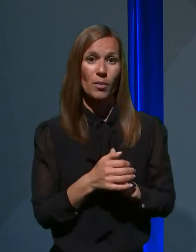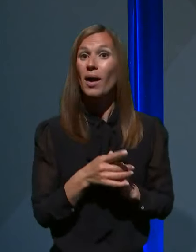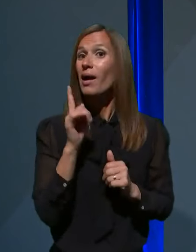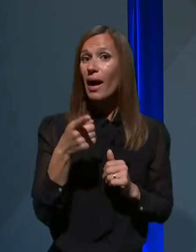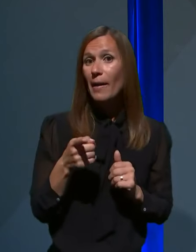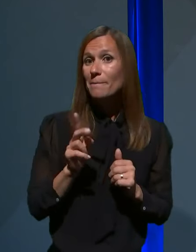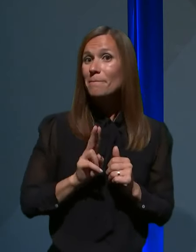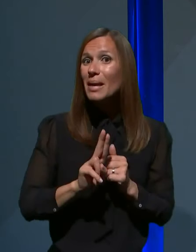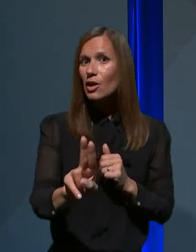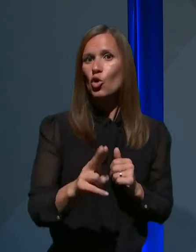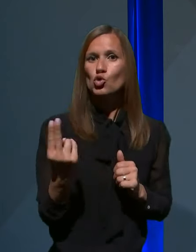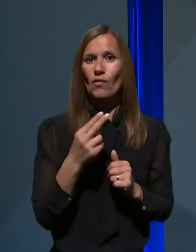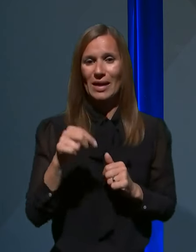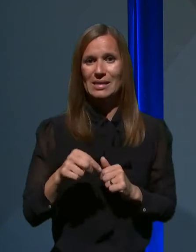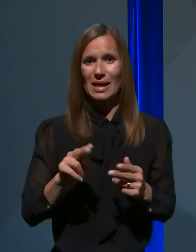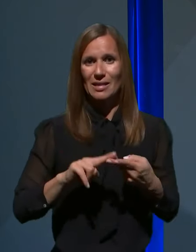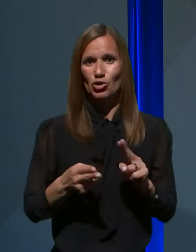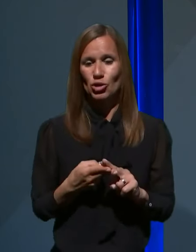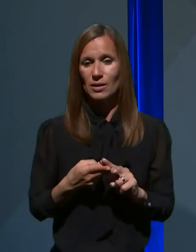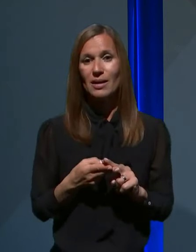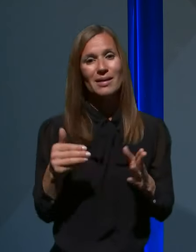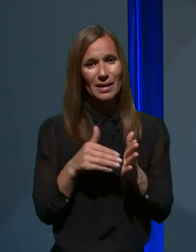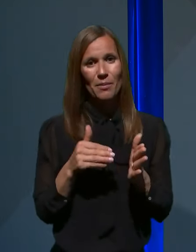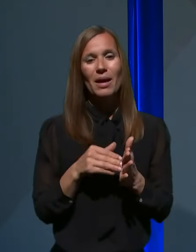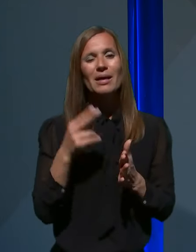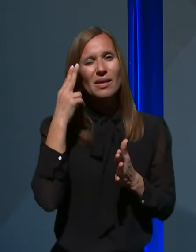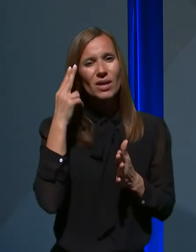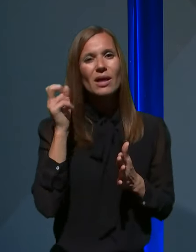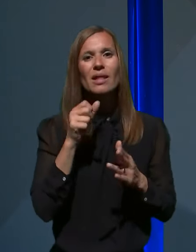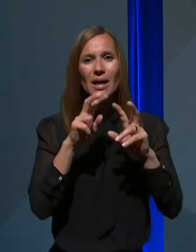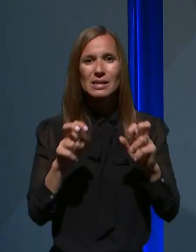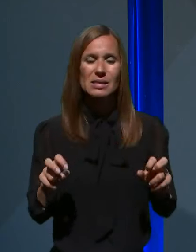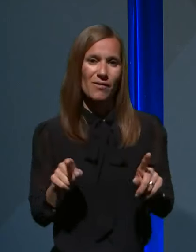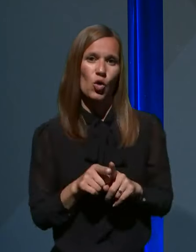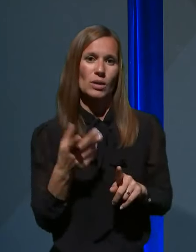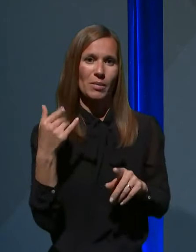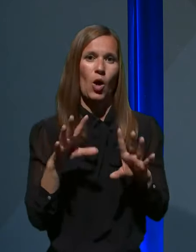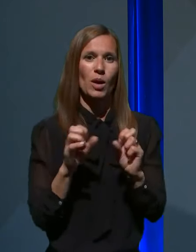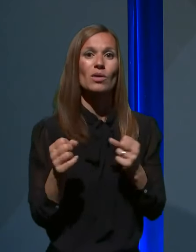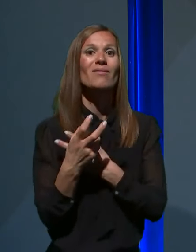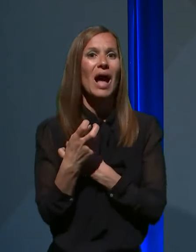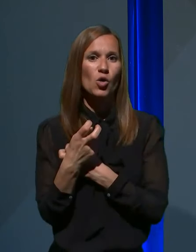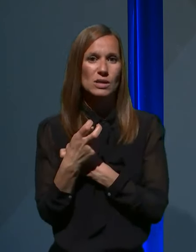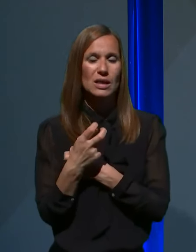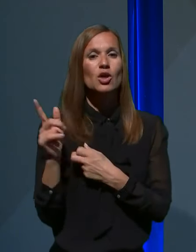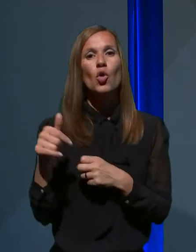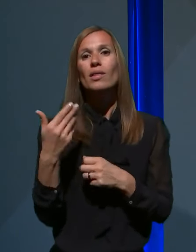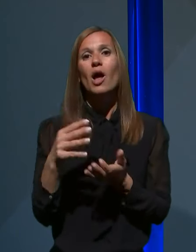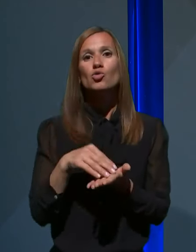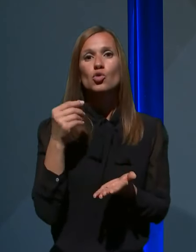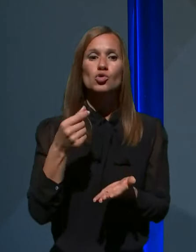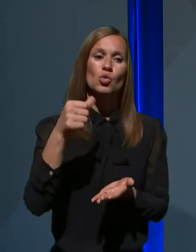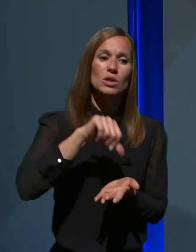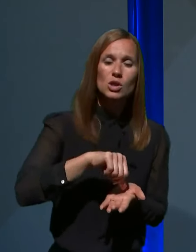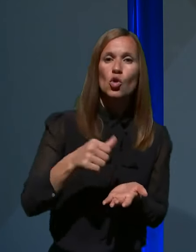pristopa? Namreč zavedati se je potrebno, da raziskava, kot je bila opravljena v Avstriji, je na vzorcu 1000 do 1500